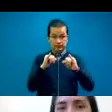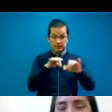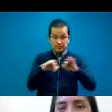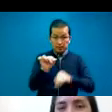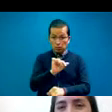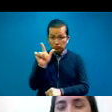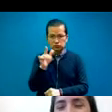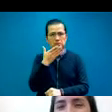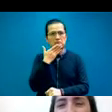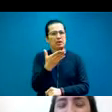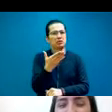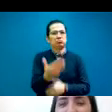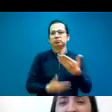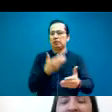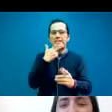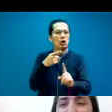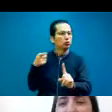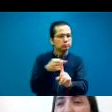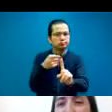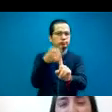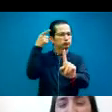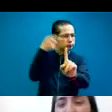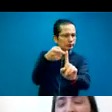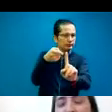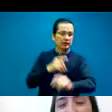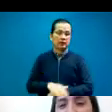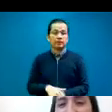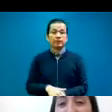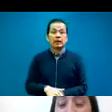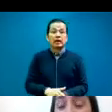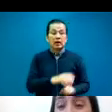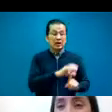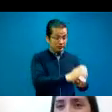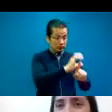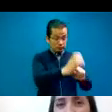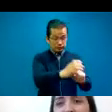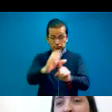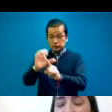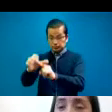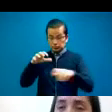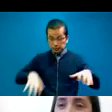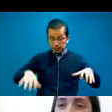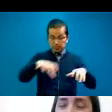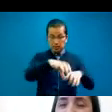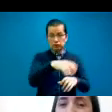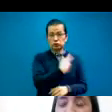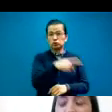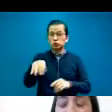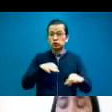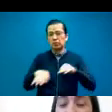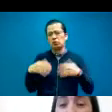Entonces, creo que cada una de las comisiones ha hecho un aporte valiosísimo. Contar con